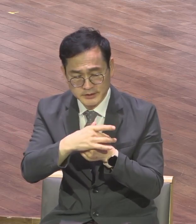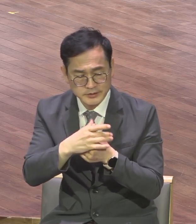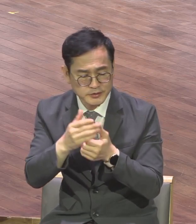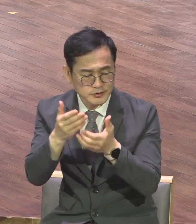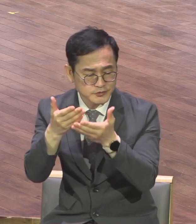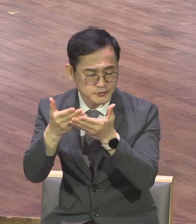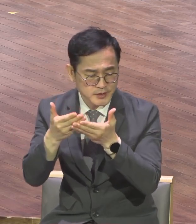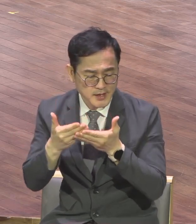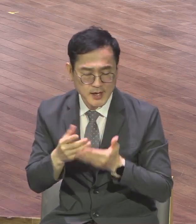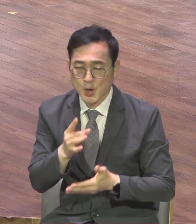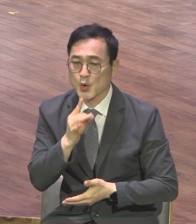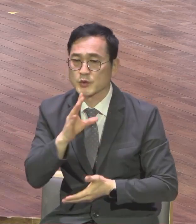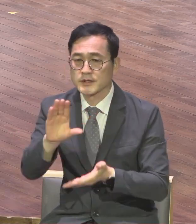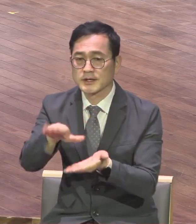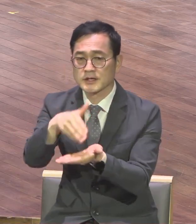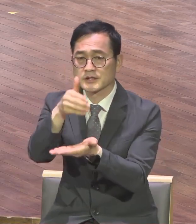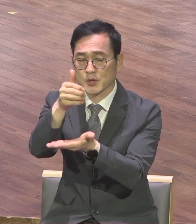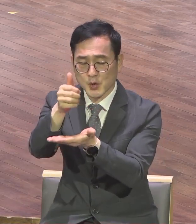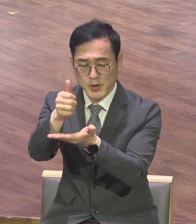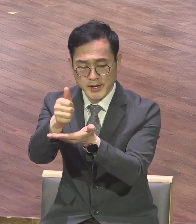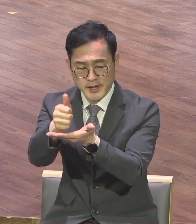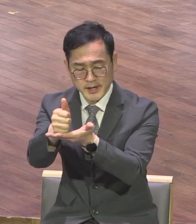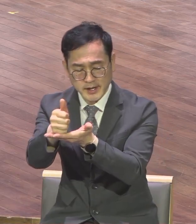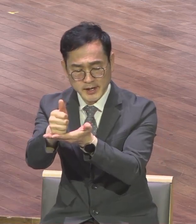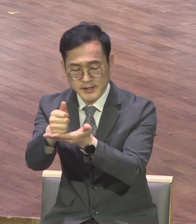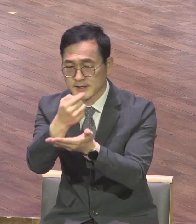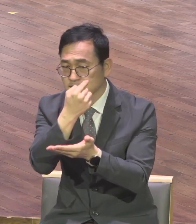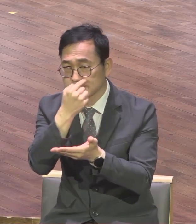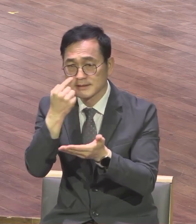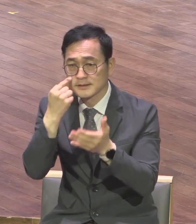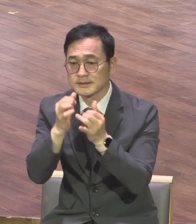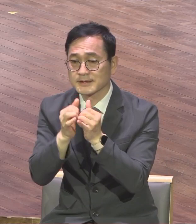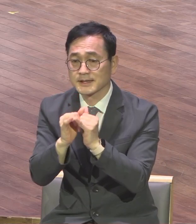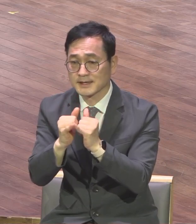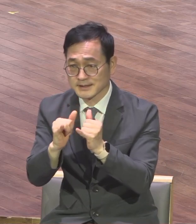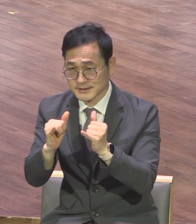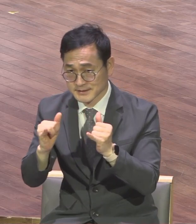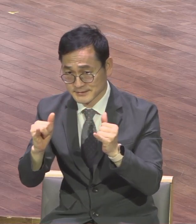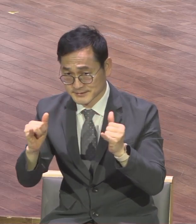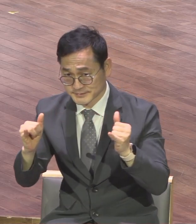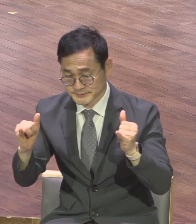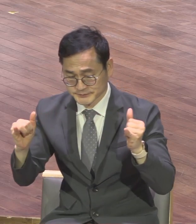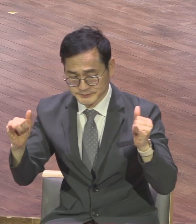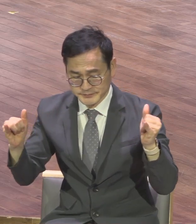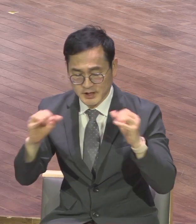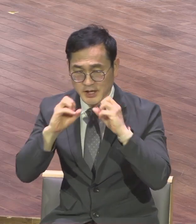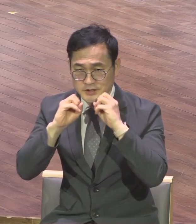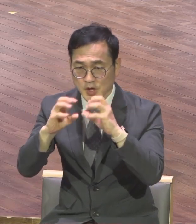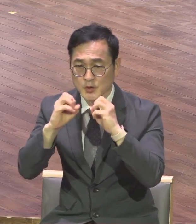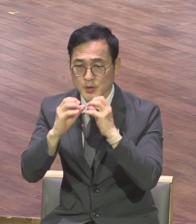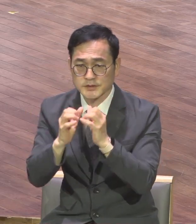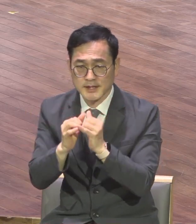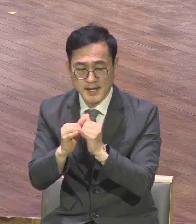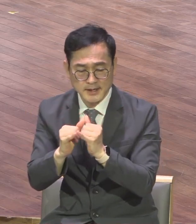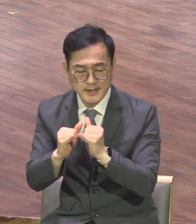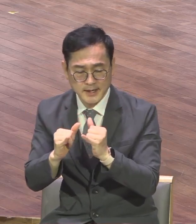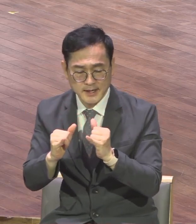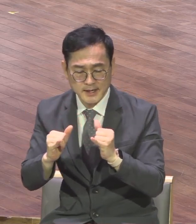오직 그리스도의 짐이대로 오직 정교사의